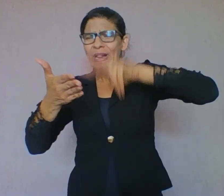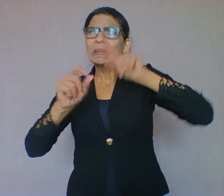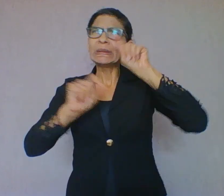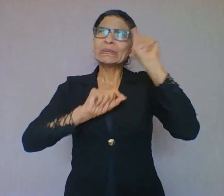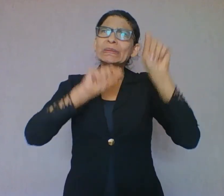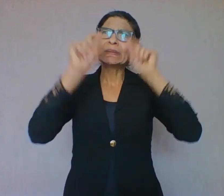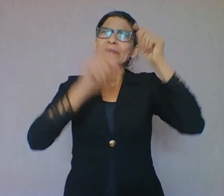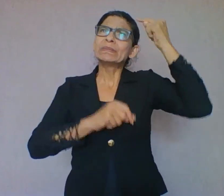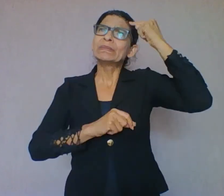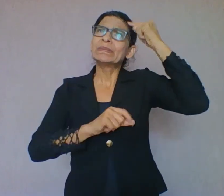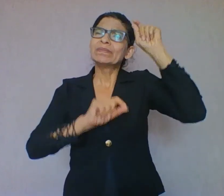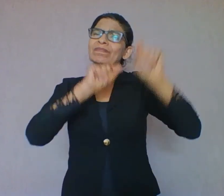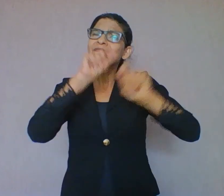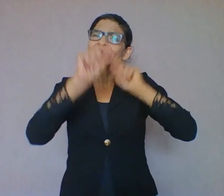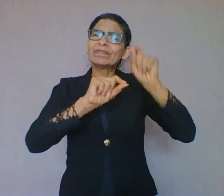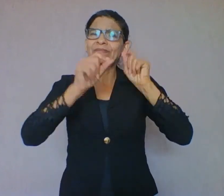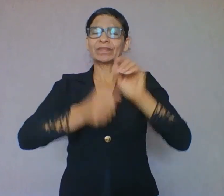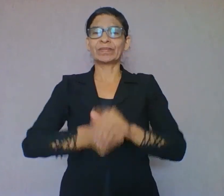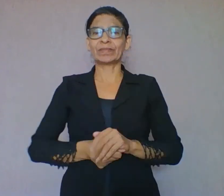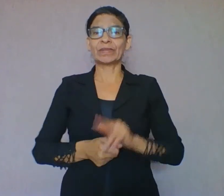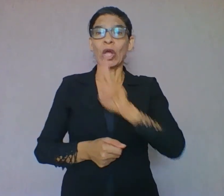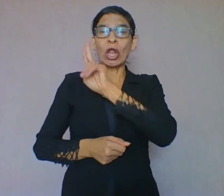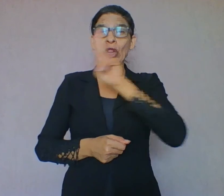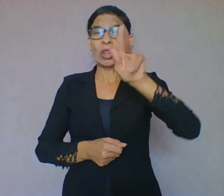O nome leitura nos remete a quê?